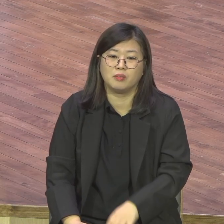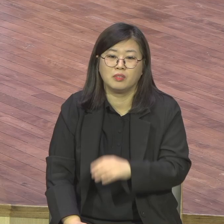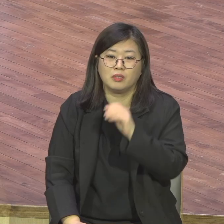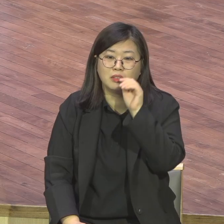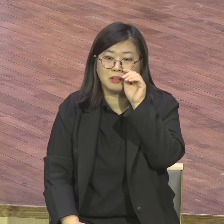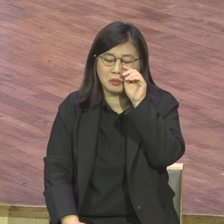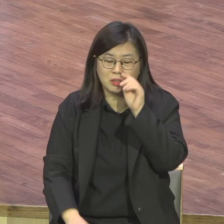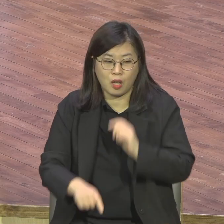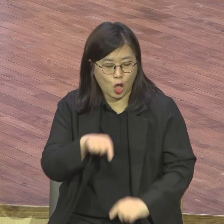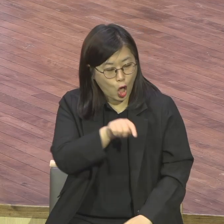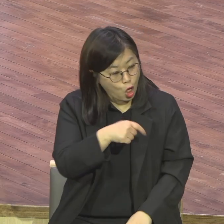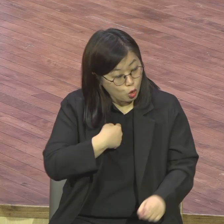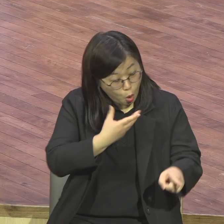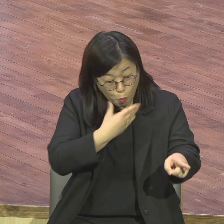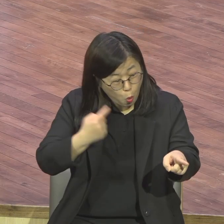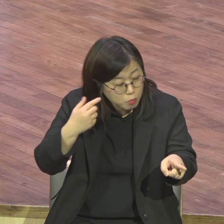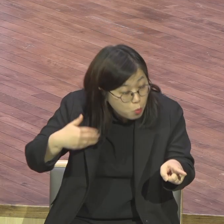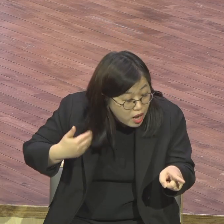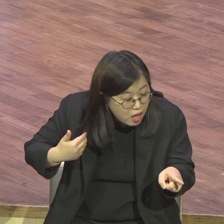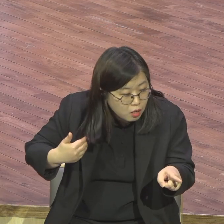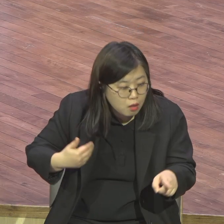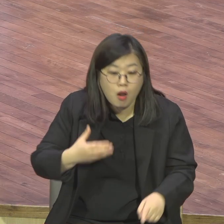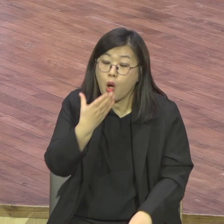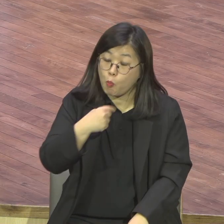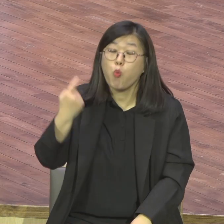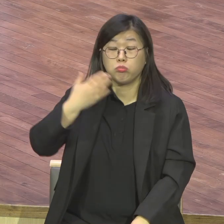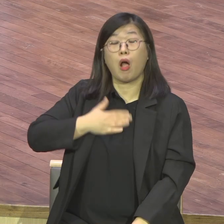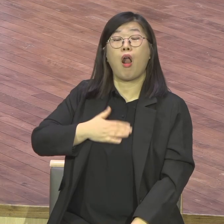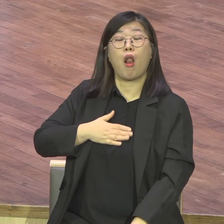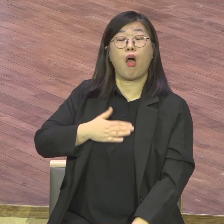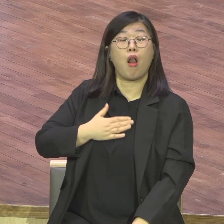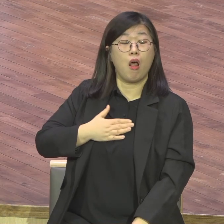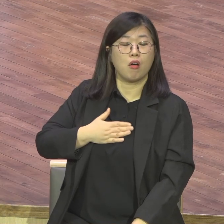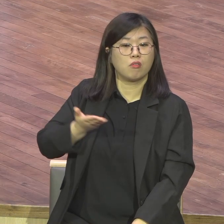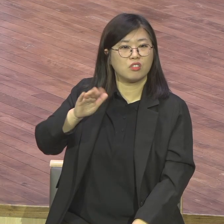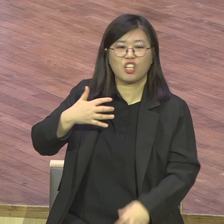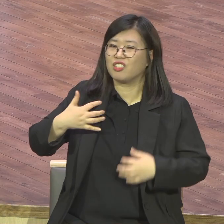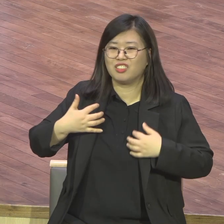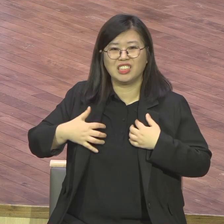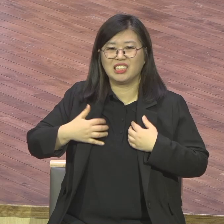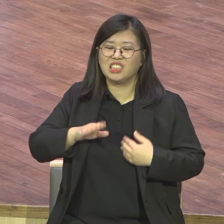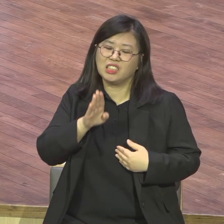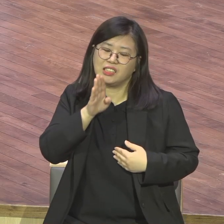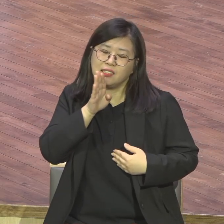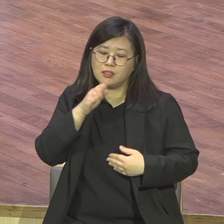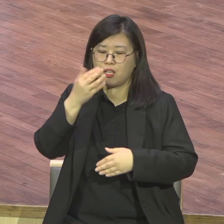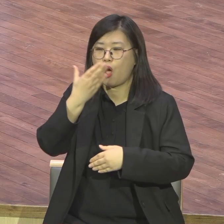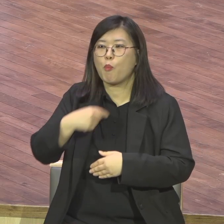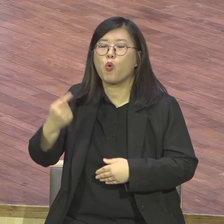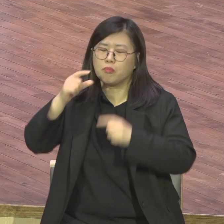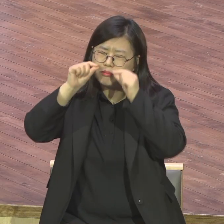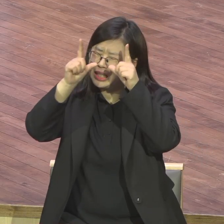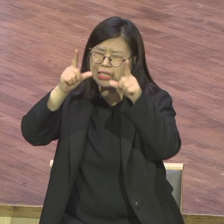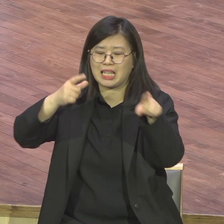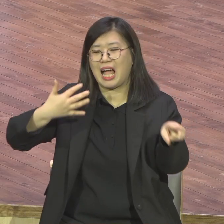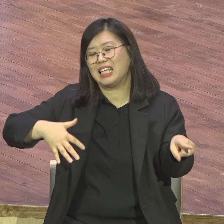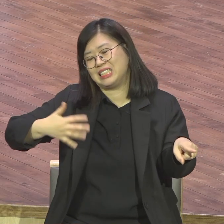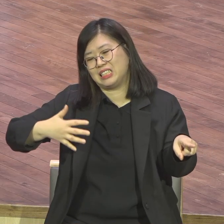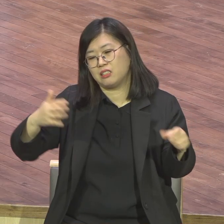아는 거야 엄청 많지 전혀 못 누리고 있습니다 내 것이 안 되기 때문에 아는 거하고 누리는 건